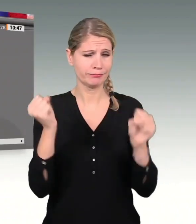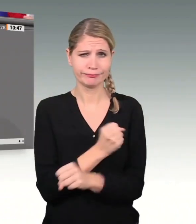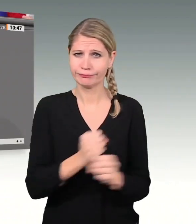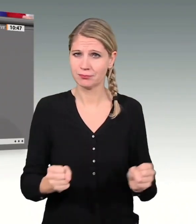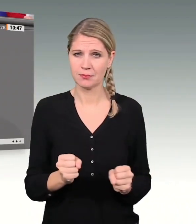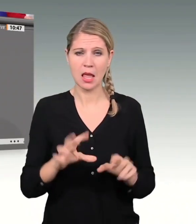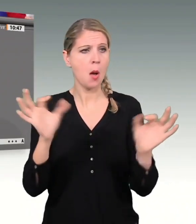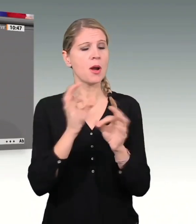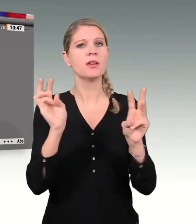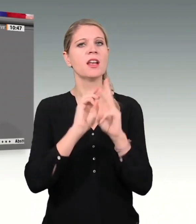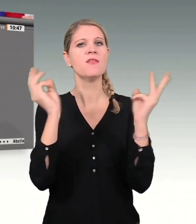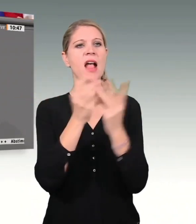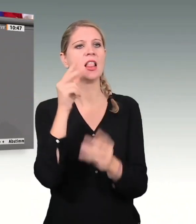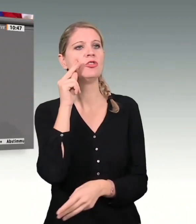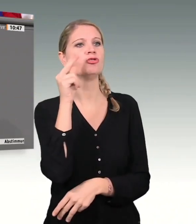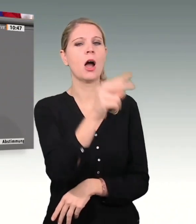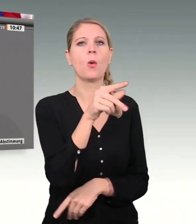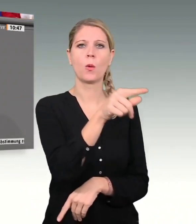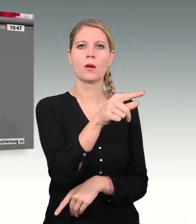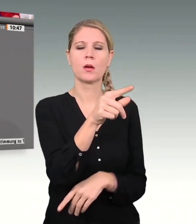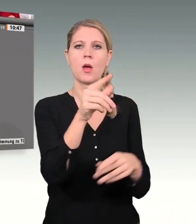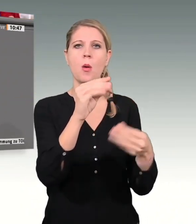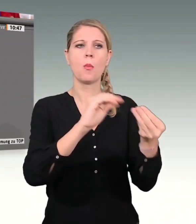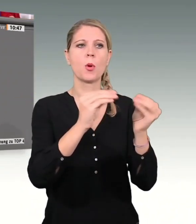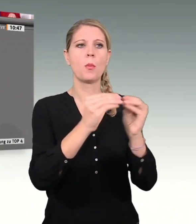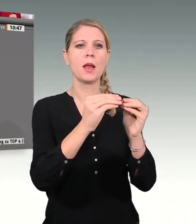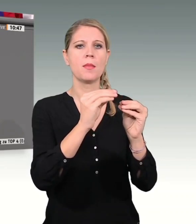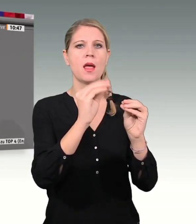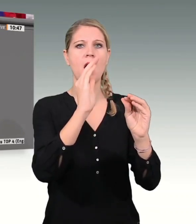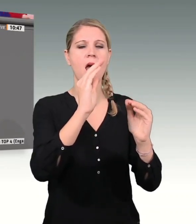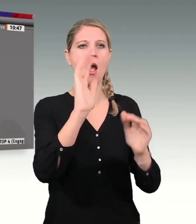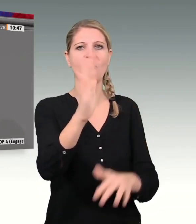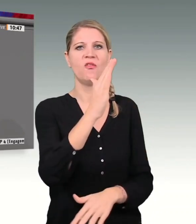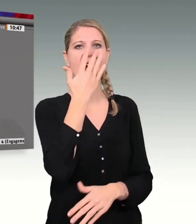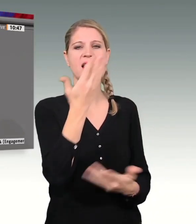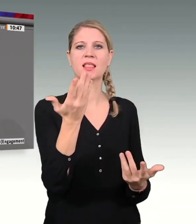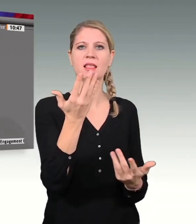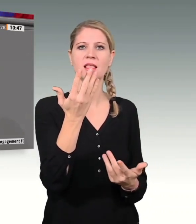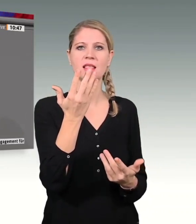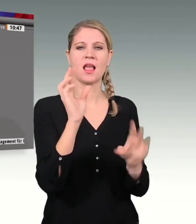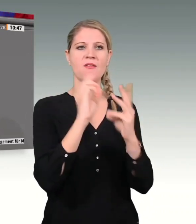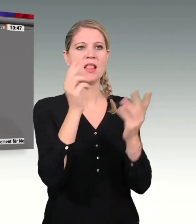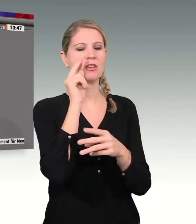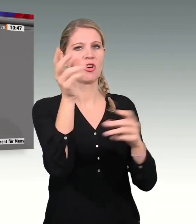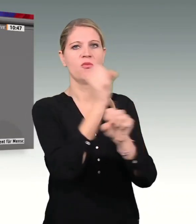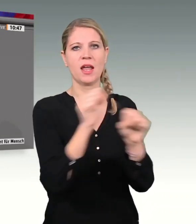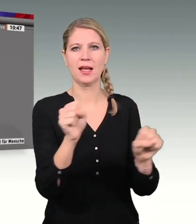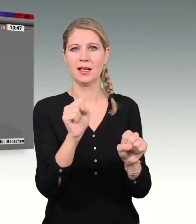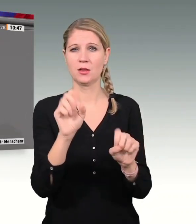Probleme mit der Religions und Weltanschauungsfreiheit zu stoßen. Ich erinnere nur an den grassierenden